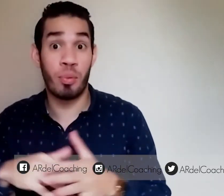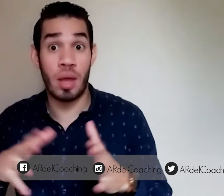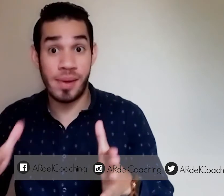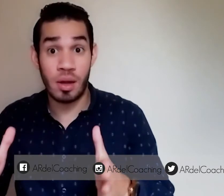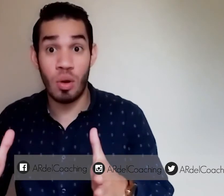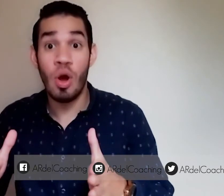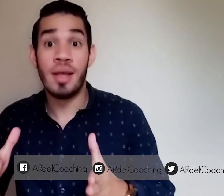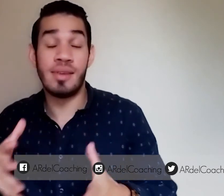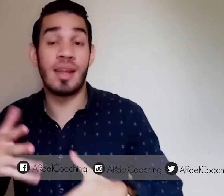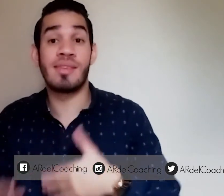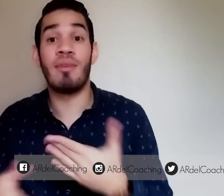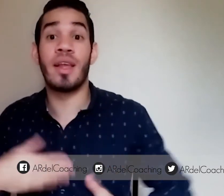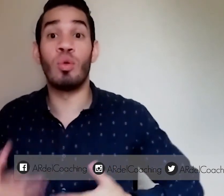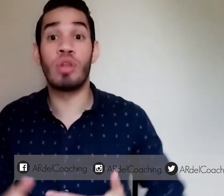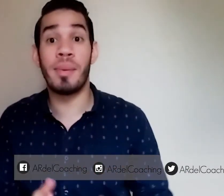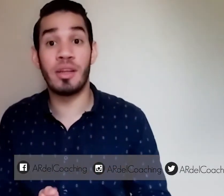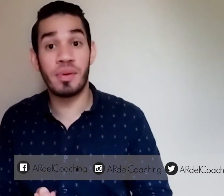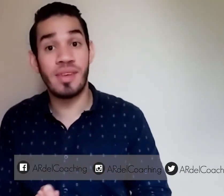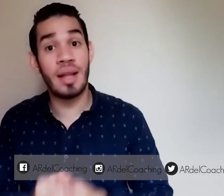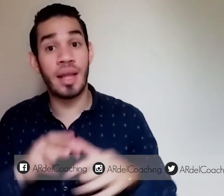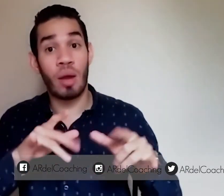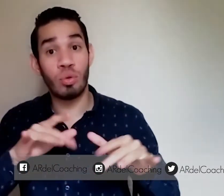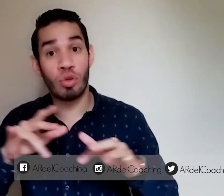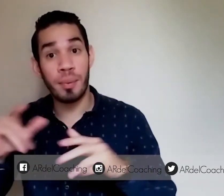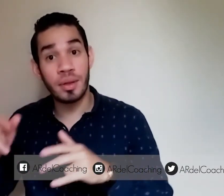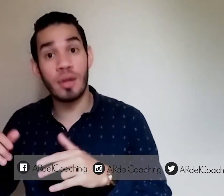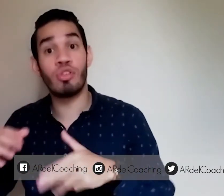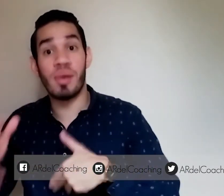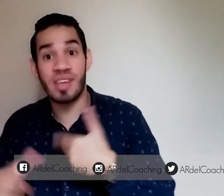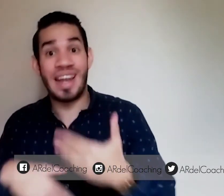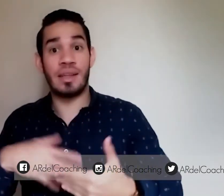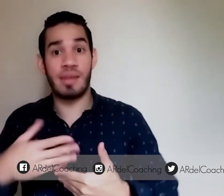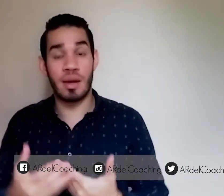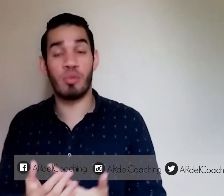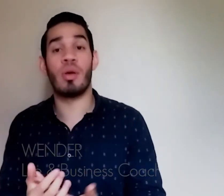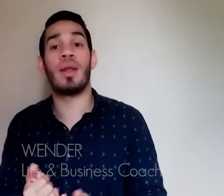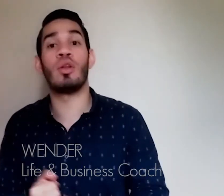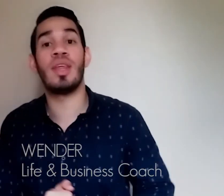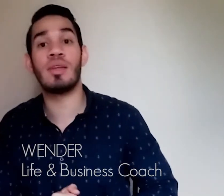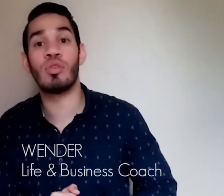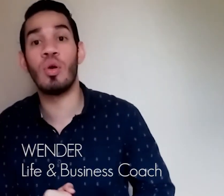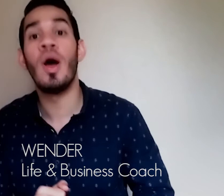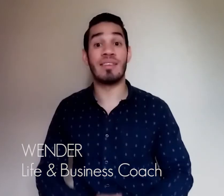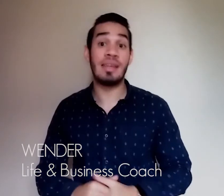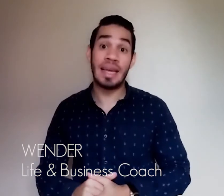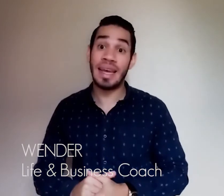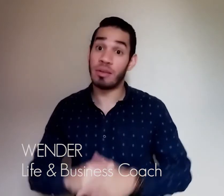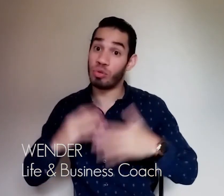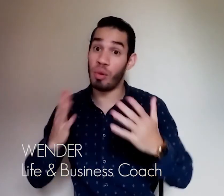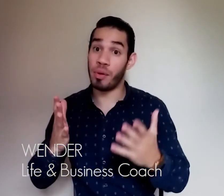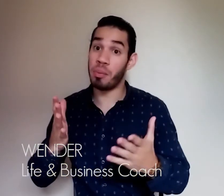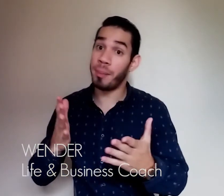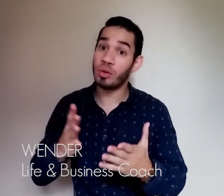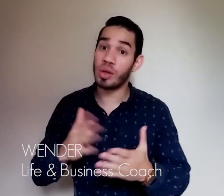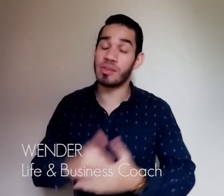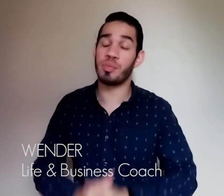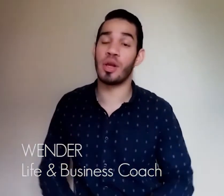pueda verlo si quieres que hable de algún tema en especial déjalo en tus comentarios y más adelante saldremos hablando de eso así que esto es todo por el momento gracias por